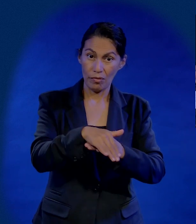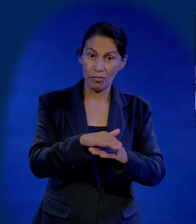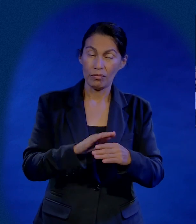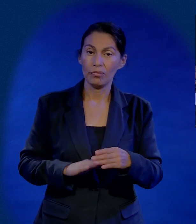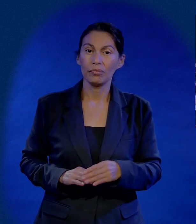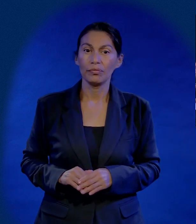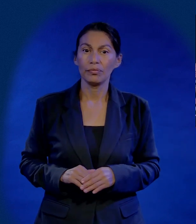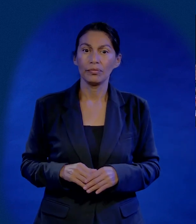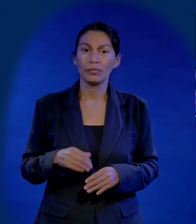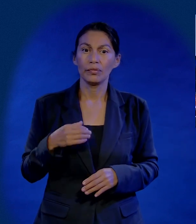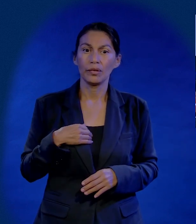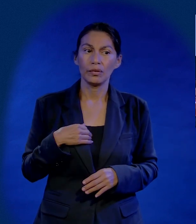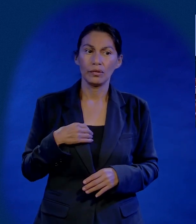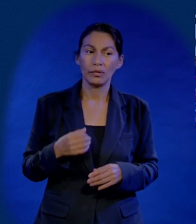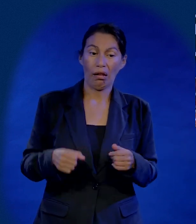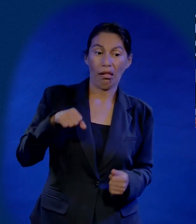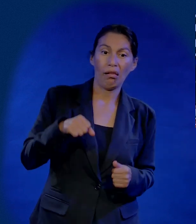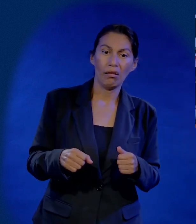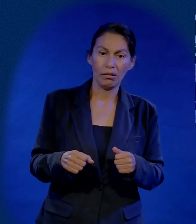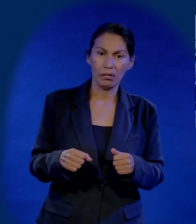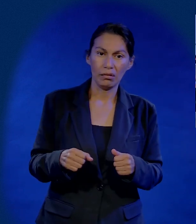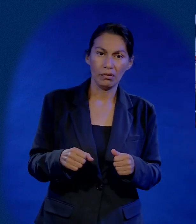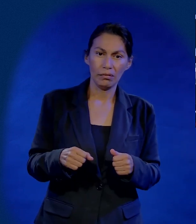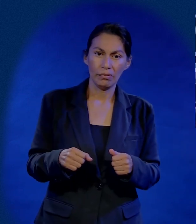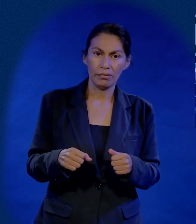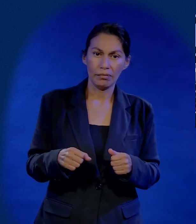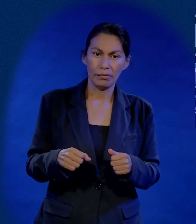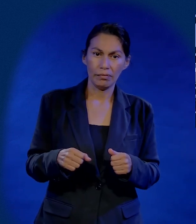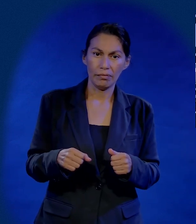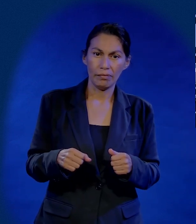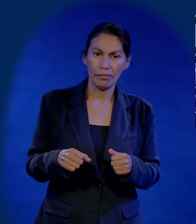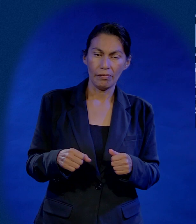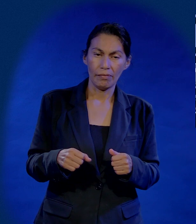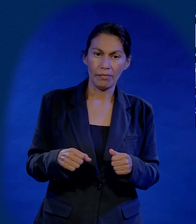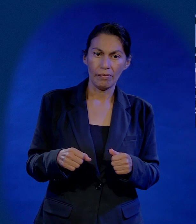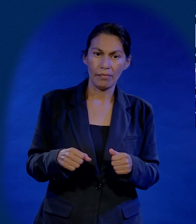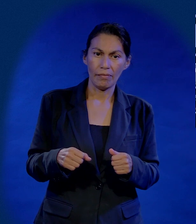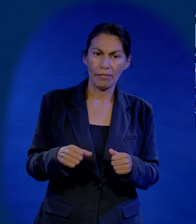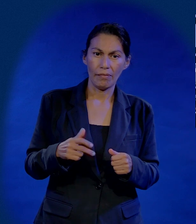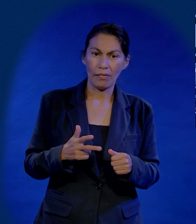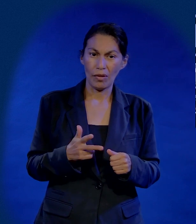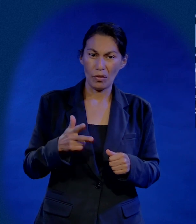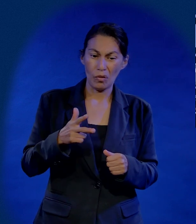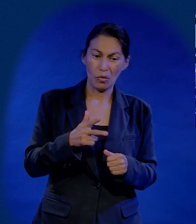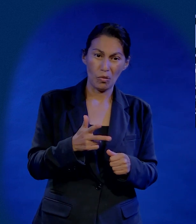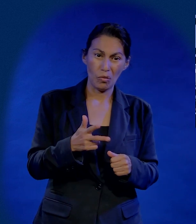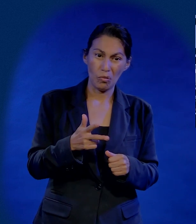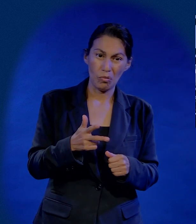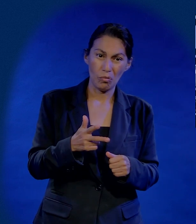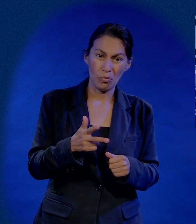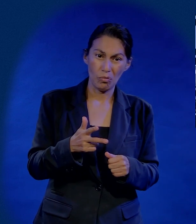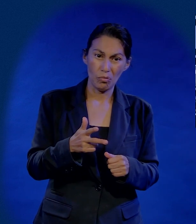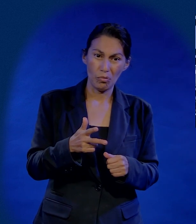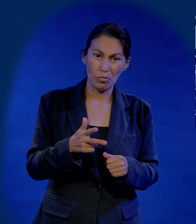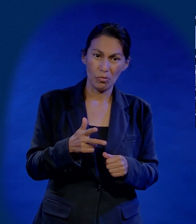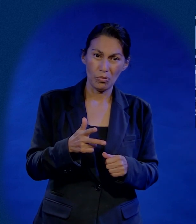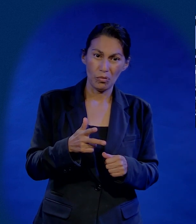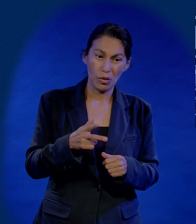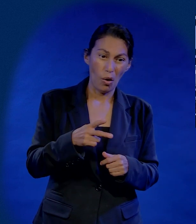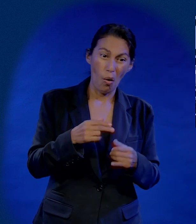un tope en el camino, como yo venía de malas y distraído, me hizo brincar la llanta del triciclo. Y